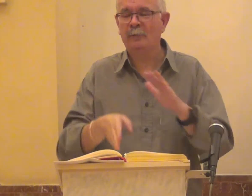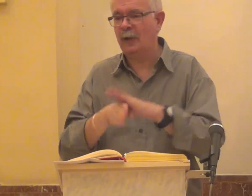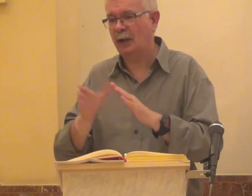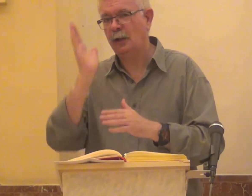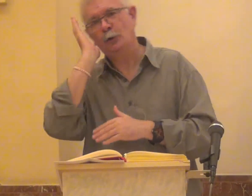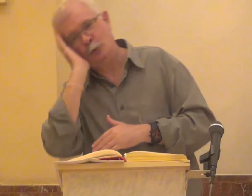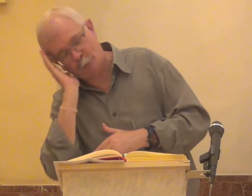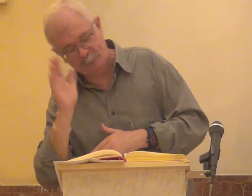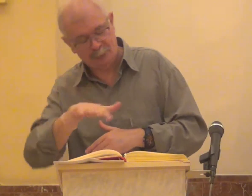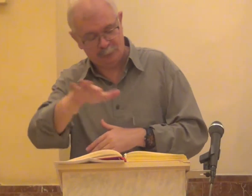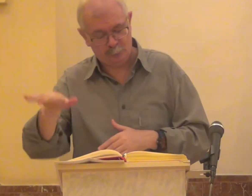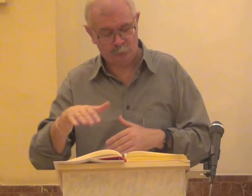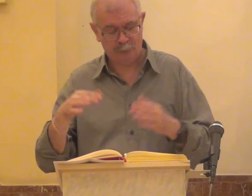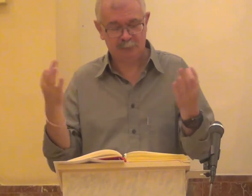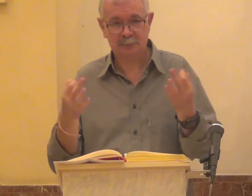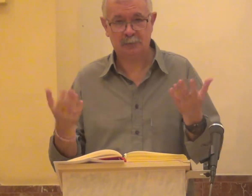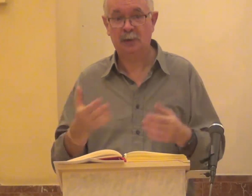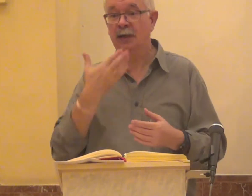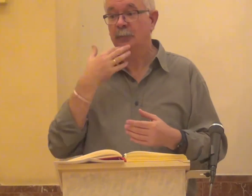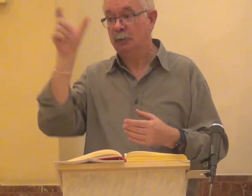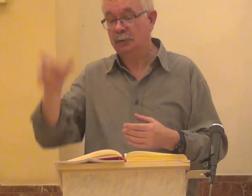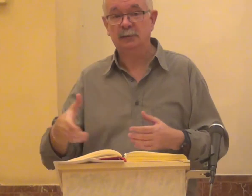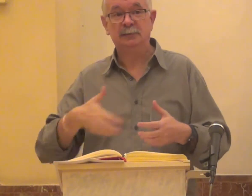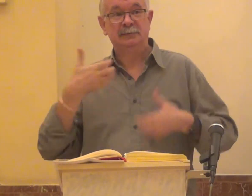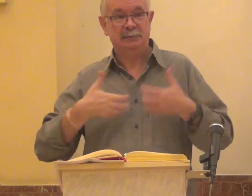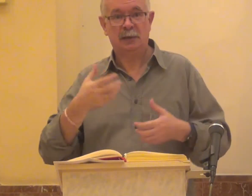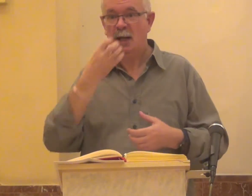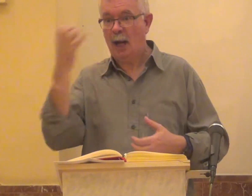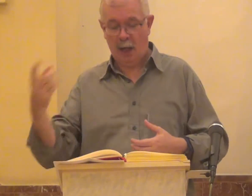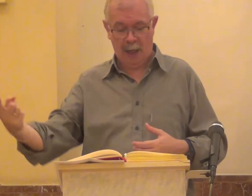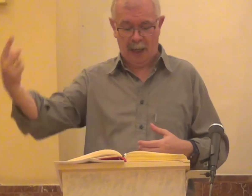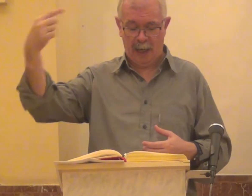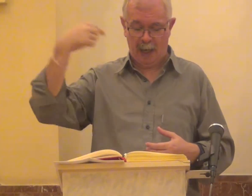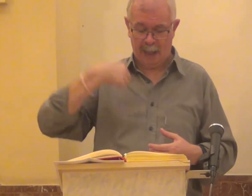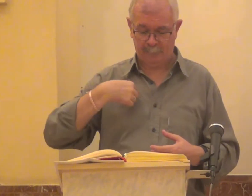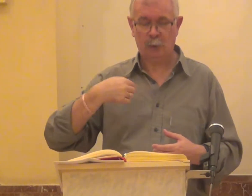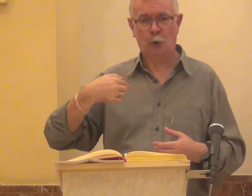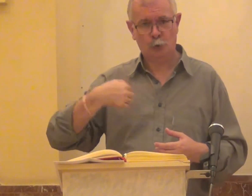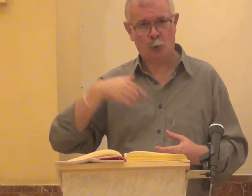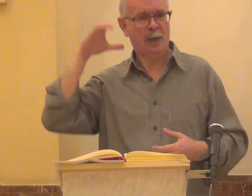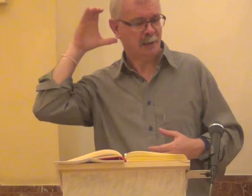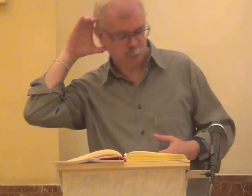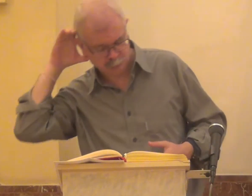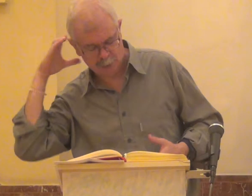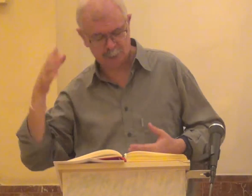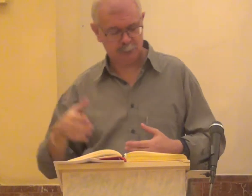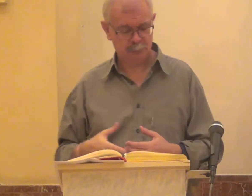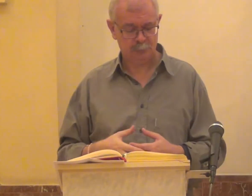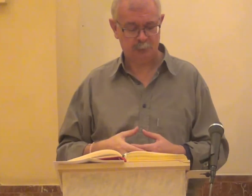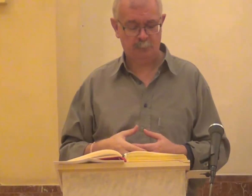su cuerpo ¿Y dónde si no se va a acostar? Si grita a mí yo lo